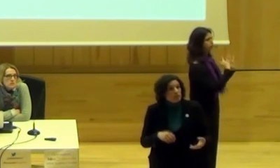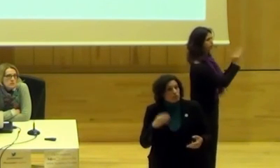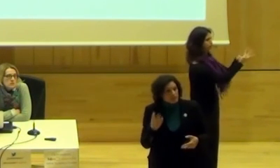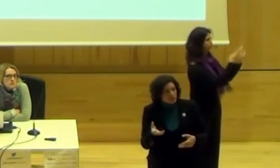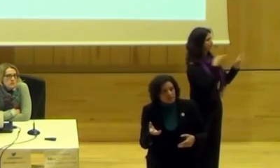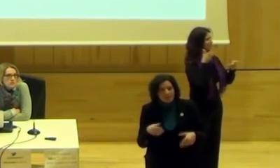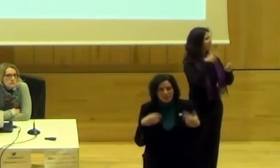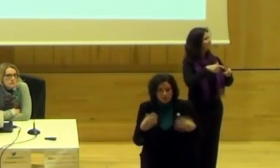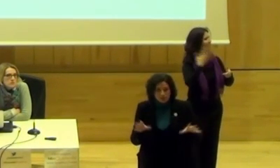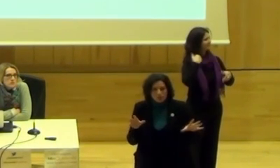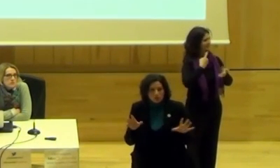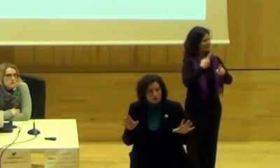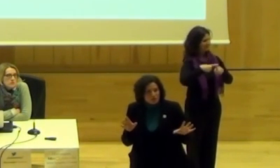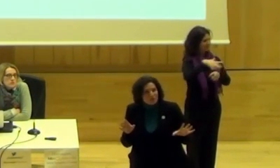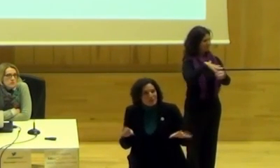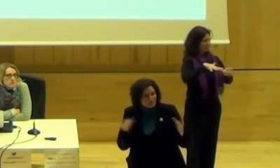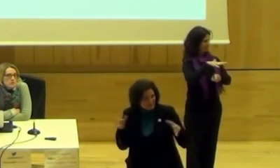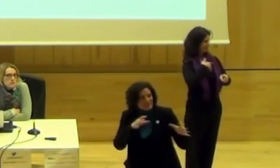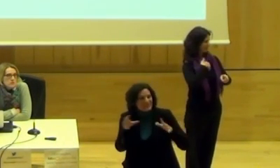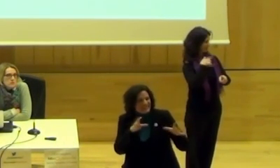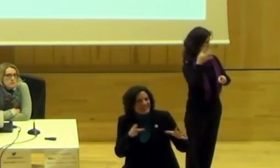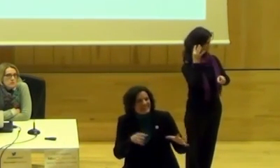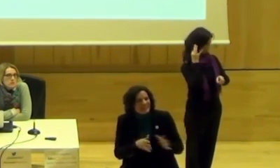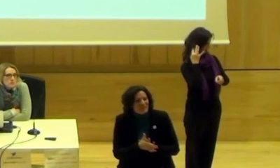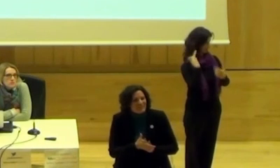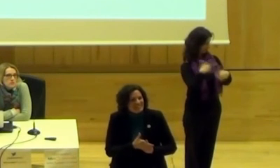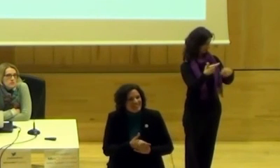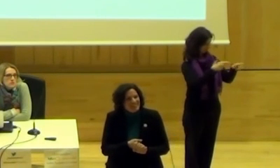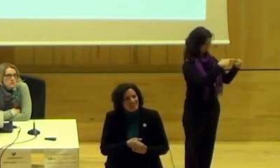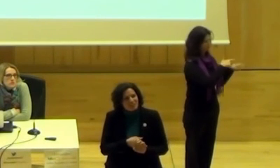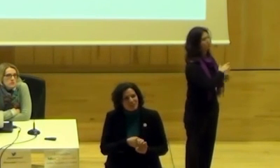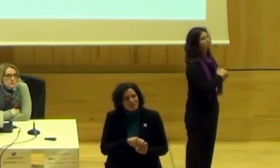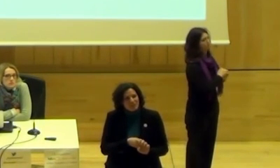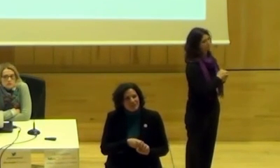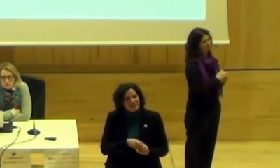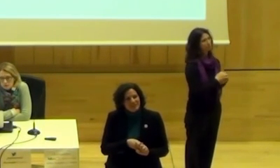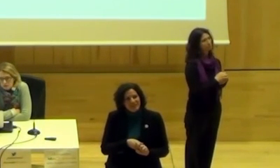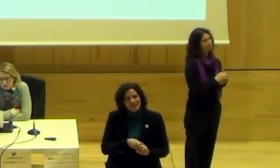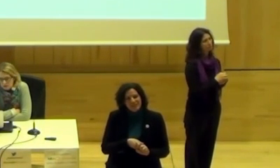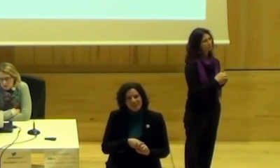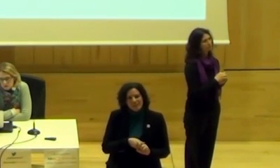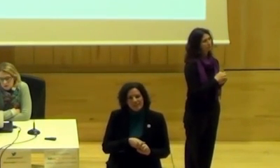Y en la de Céspedes. Ya estoy haciendo todos esos folios. Pero esas son...